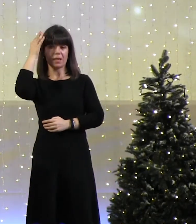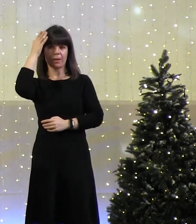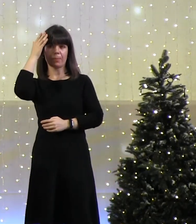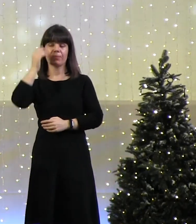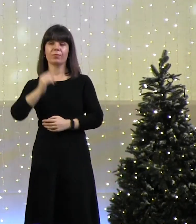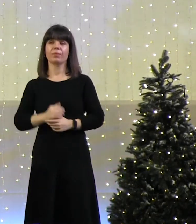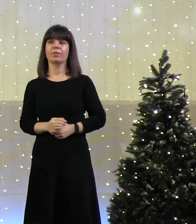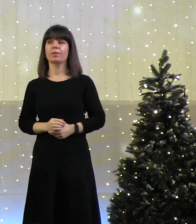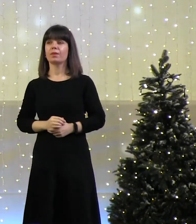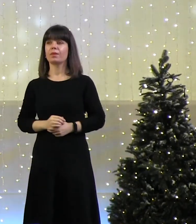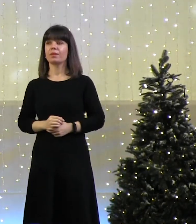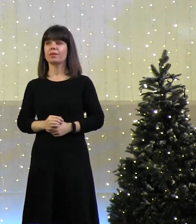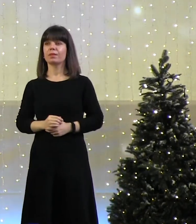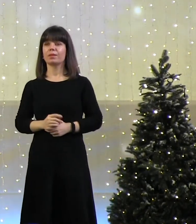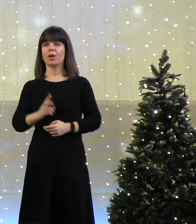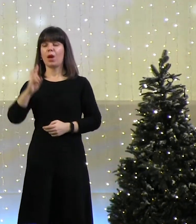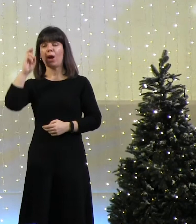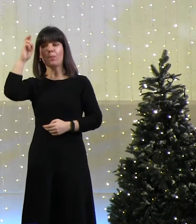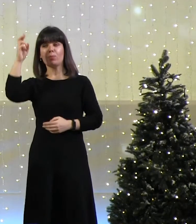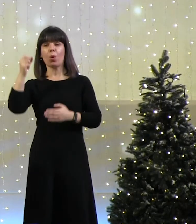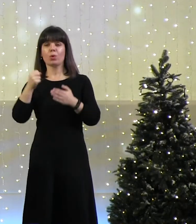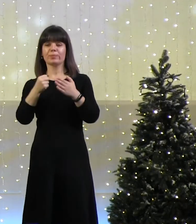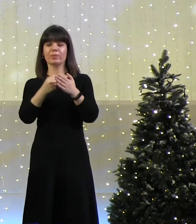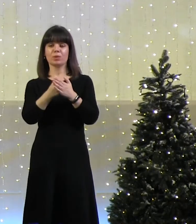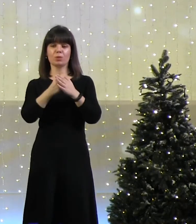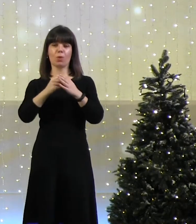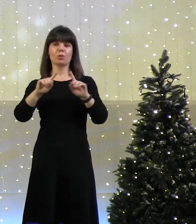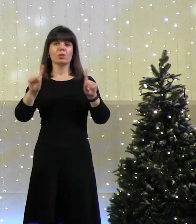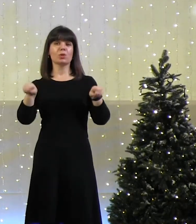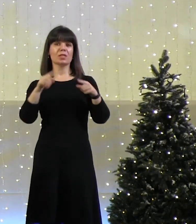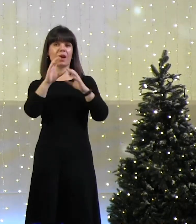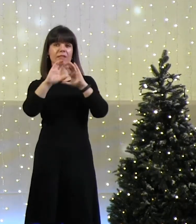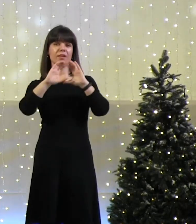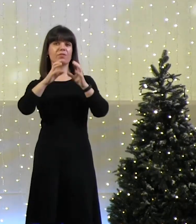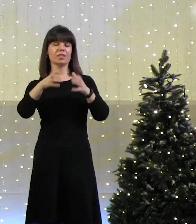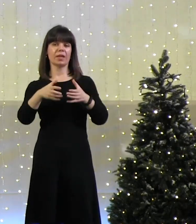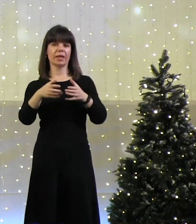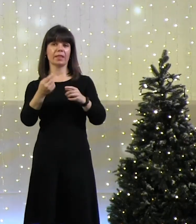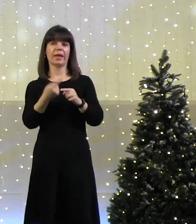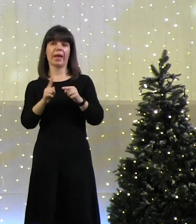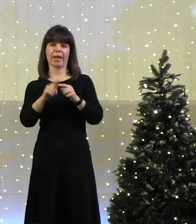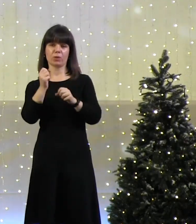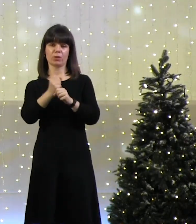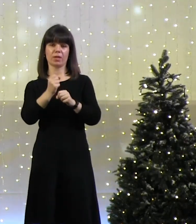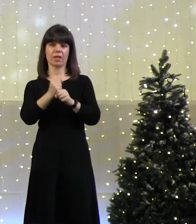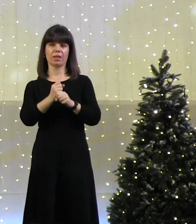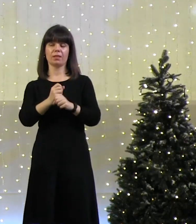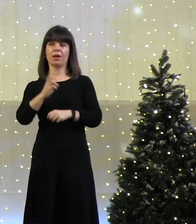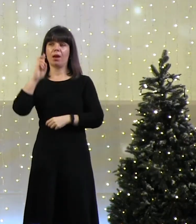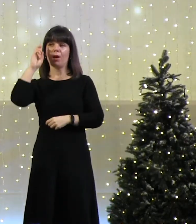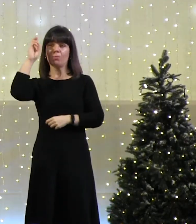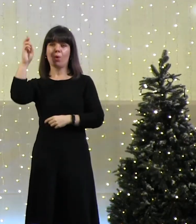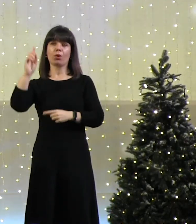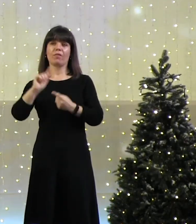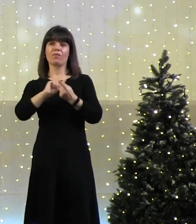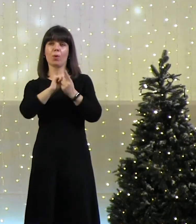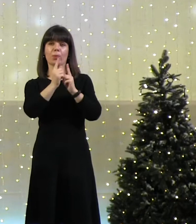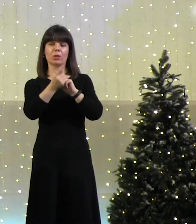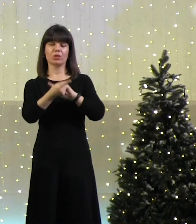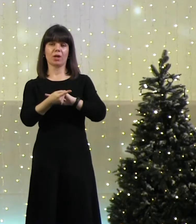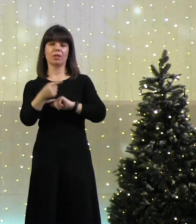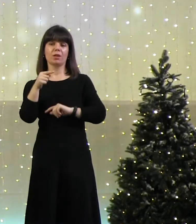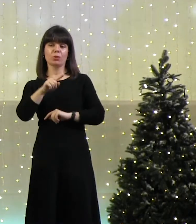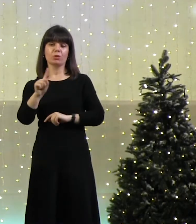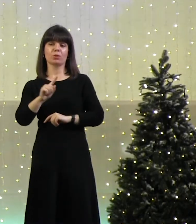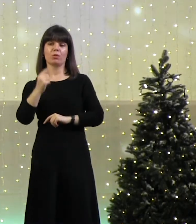Бог еще до создания Вселенной этим занимался. Он воплощал, он материализовал то,